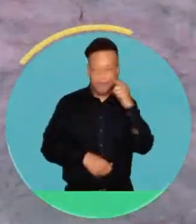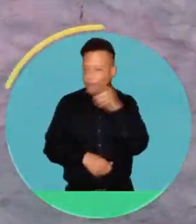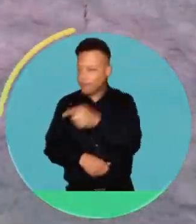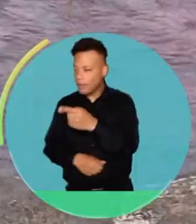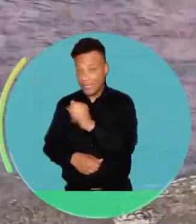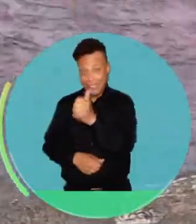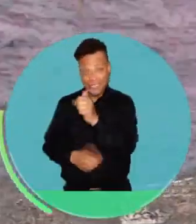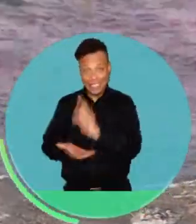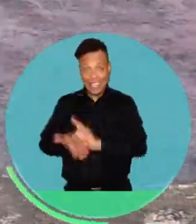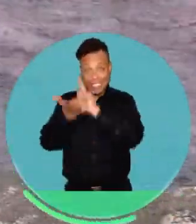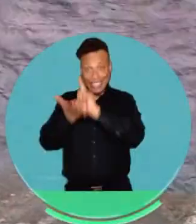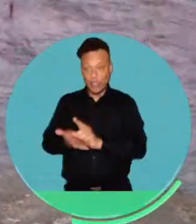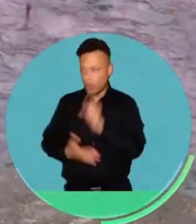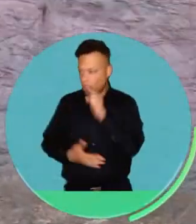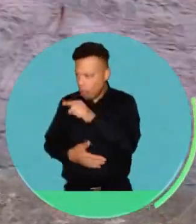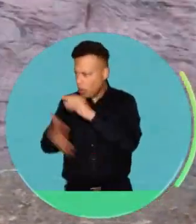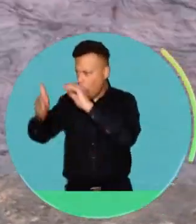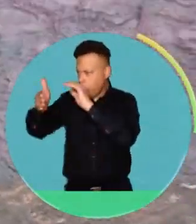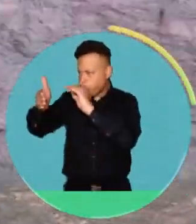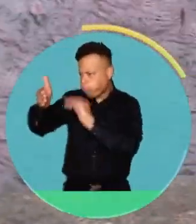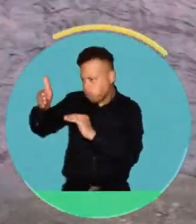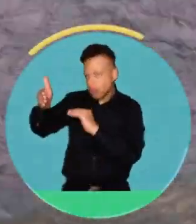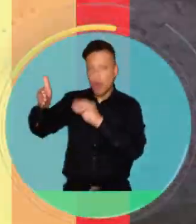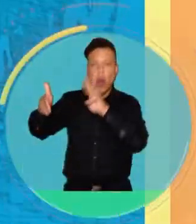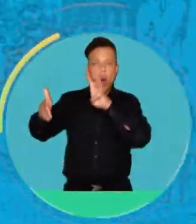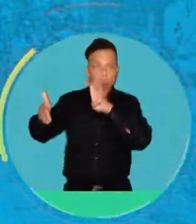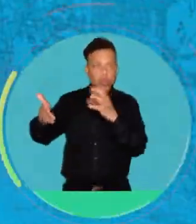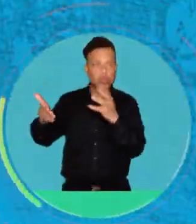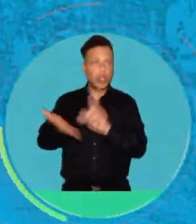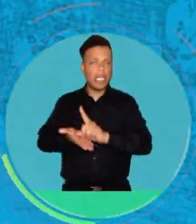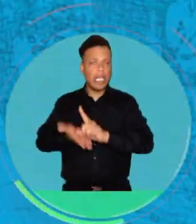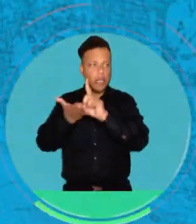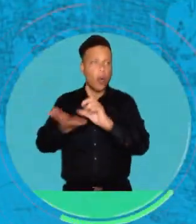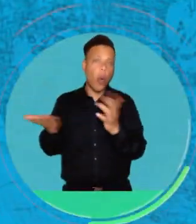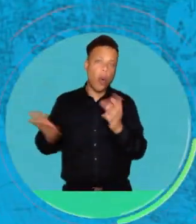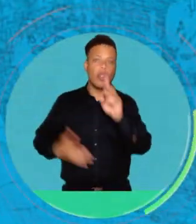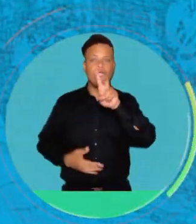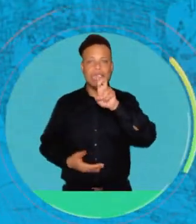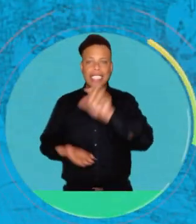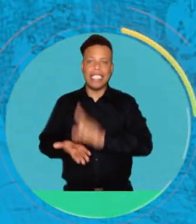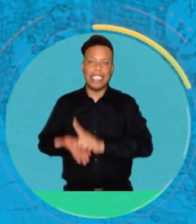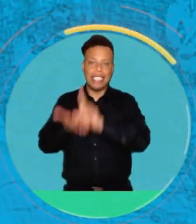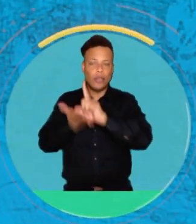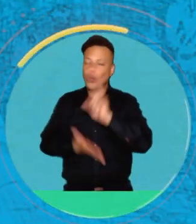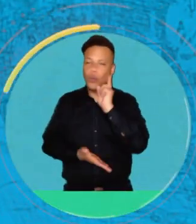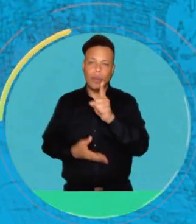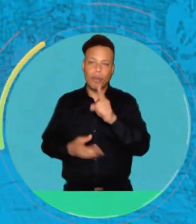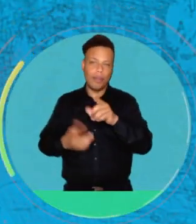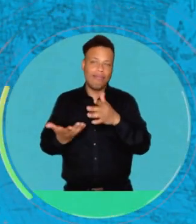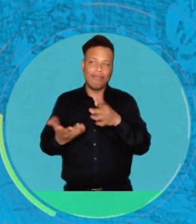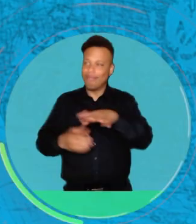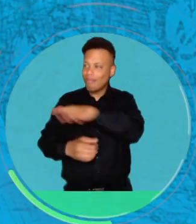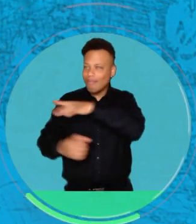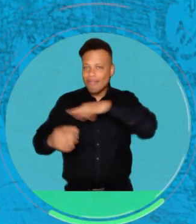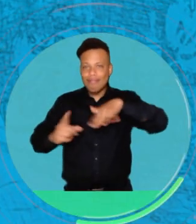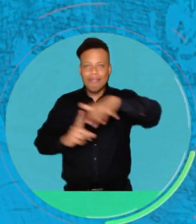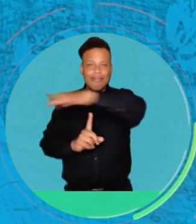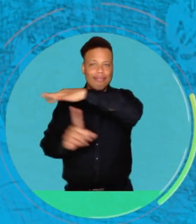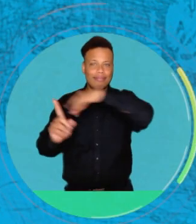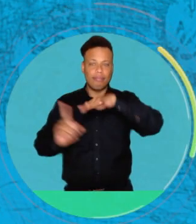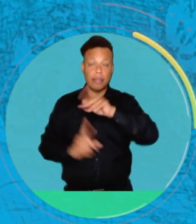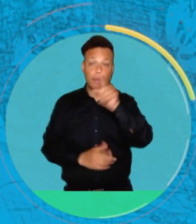paso de un tiempo, cuando tú vas y revisas ya no vas a tener 10 litros, vas a tener 8 o 7, ¿sí? Dependiendo también pues de las condiciones.